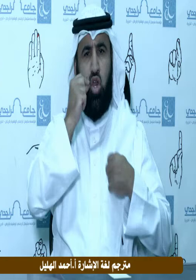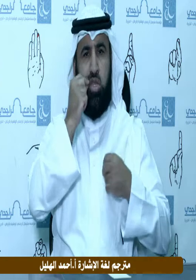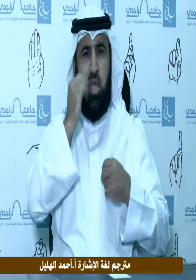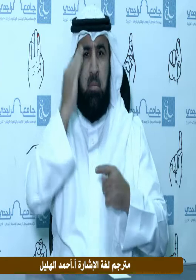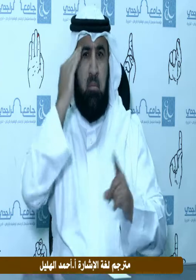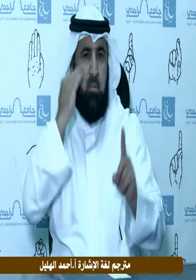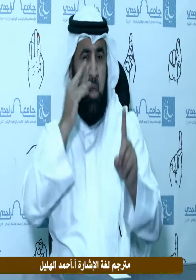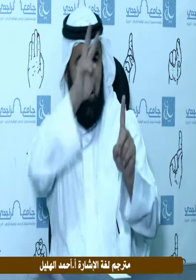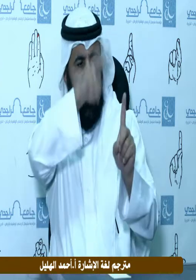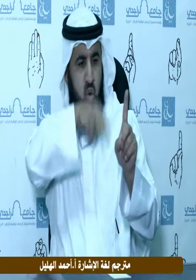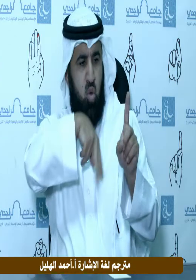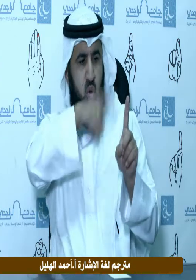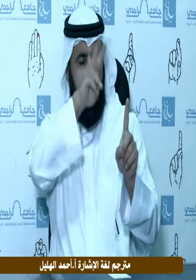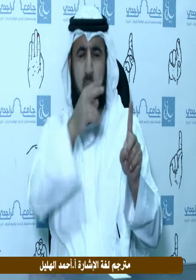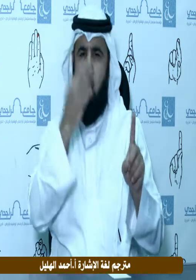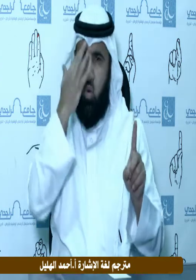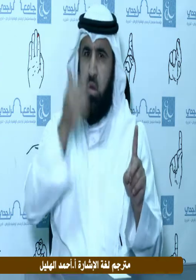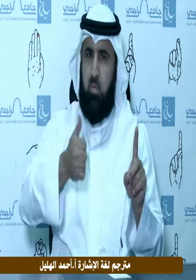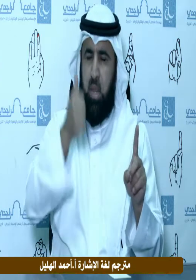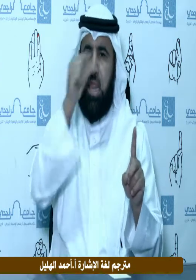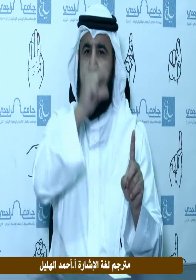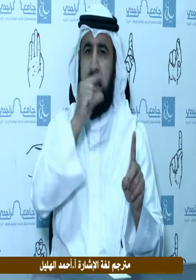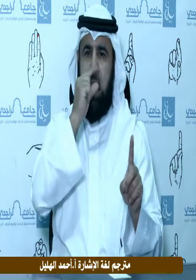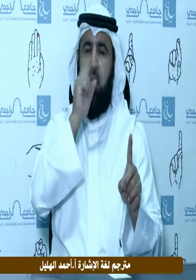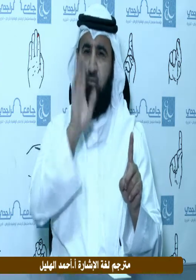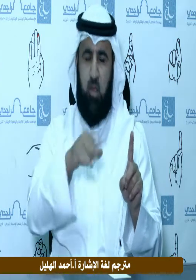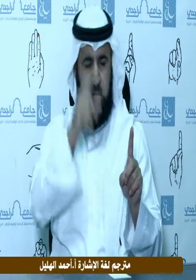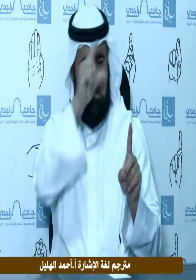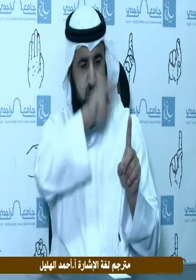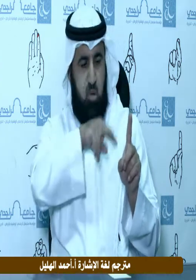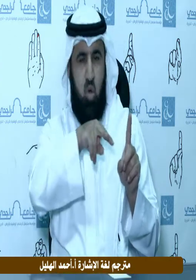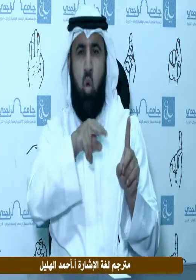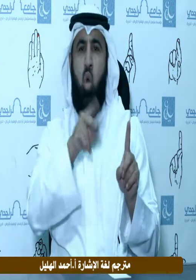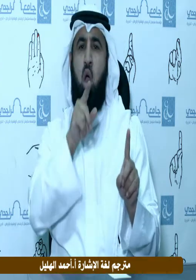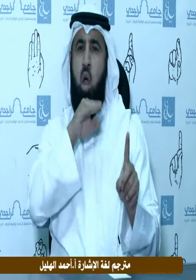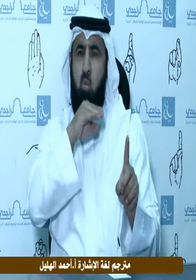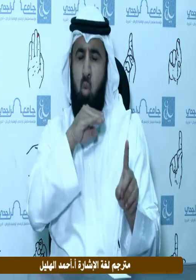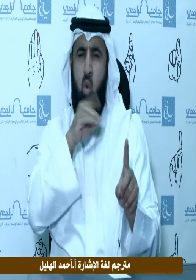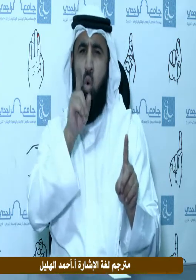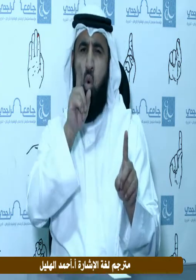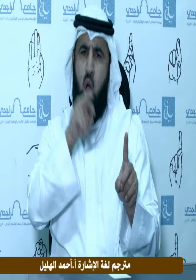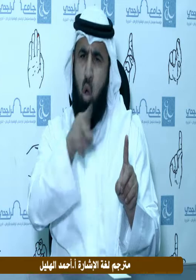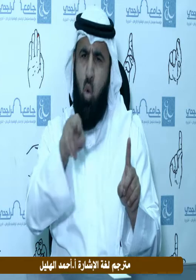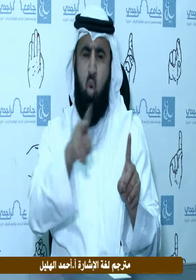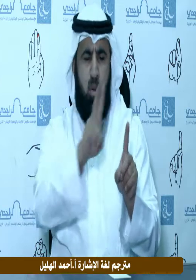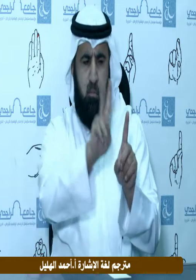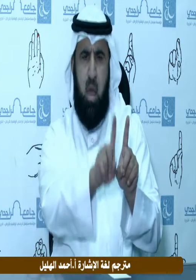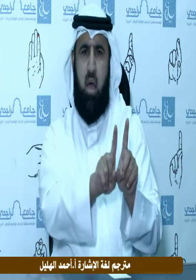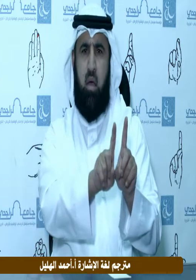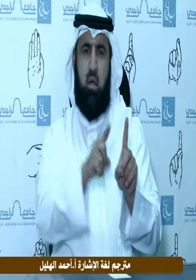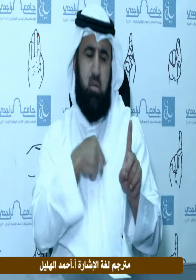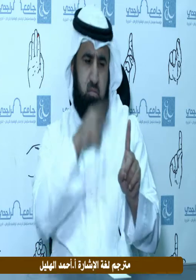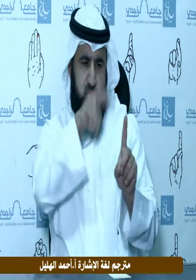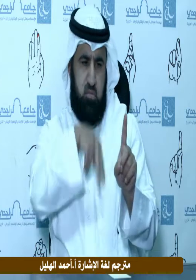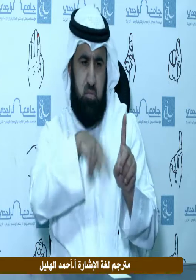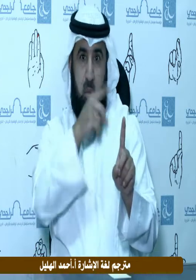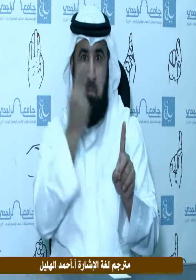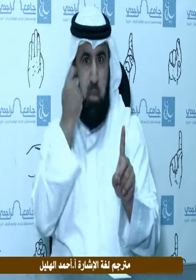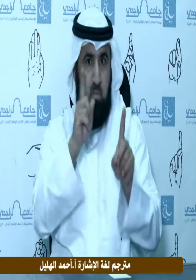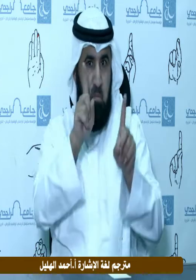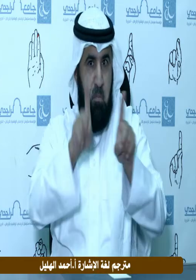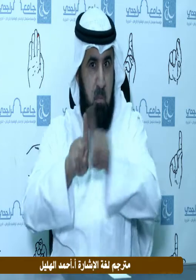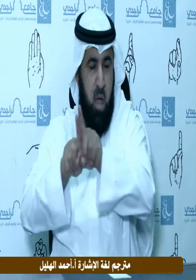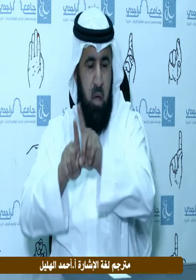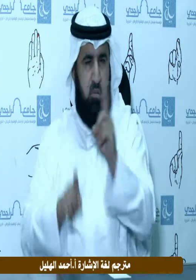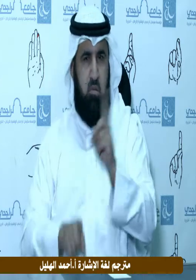إلى مخطوبته نظرة شرعية بحضور محرمها دون خلوة بها بل